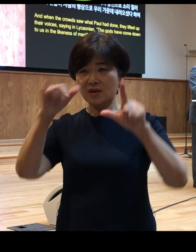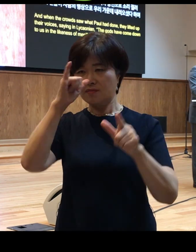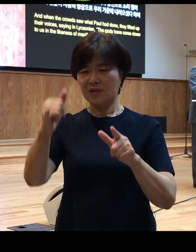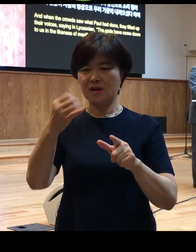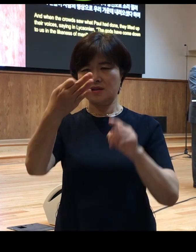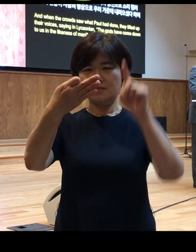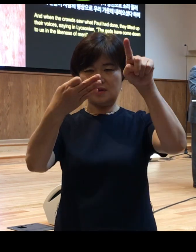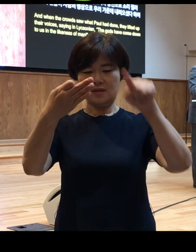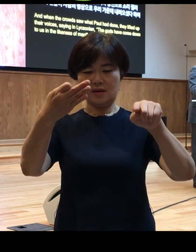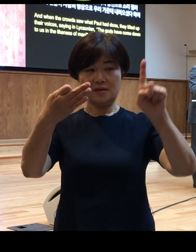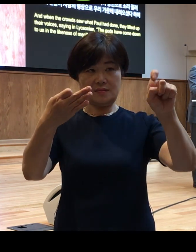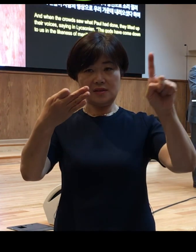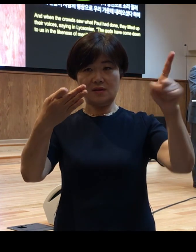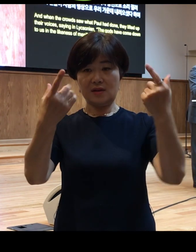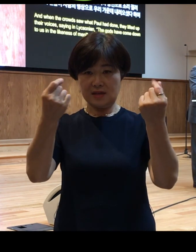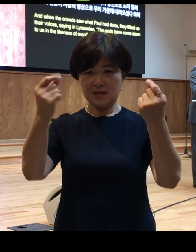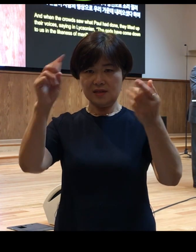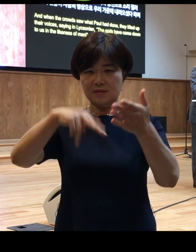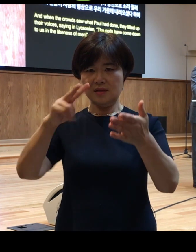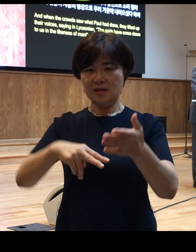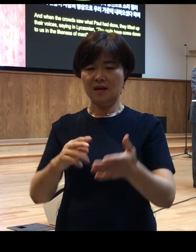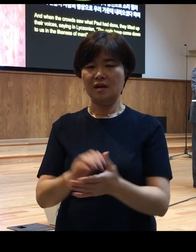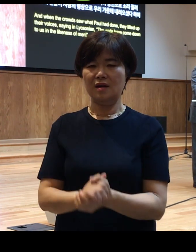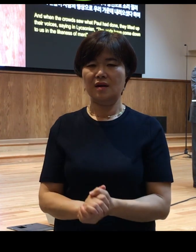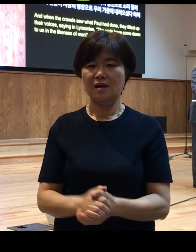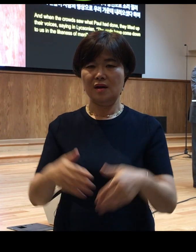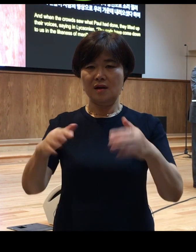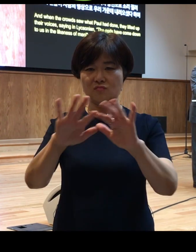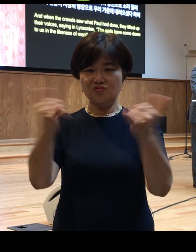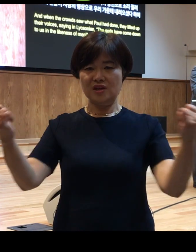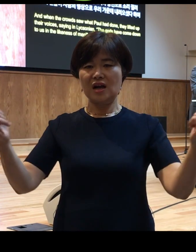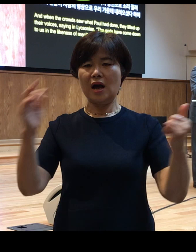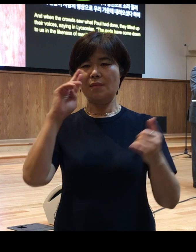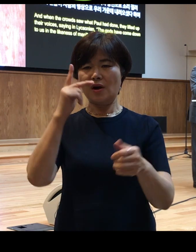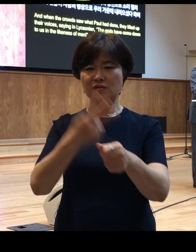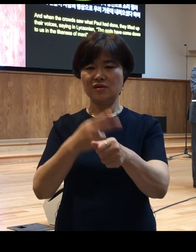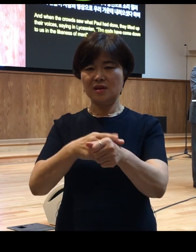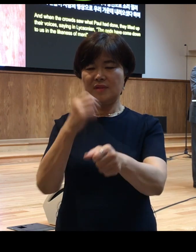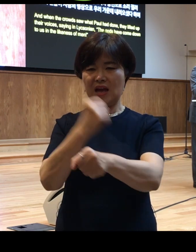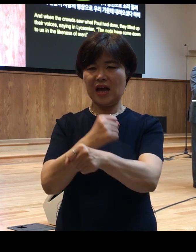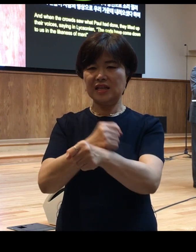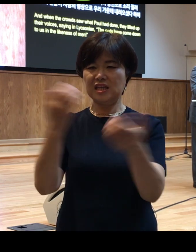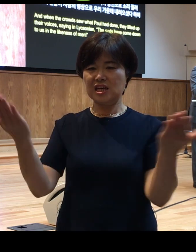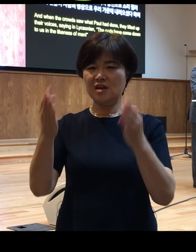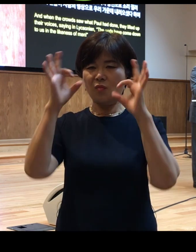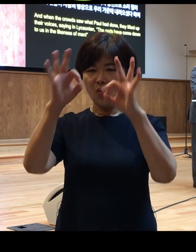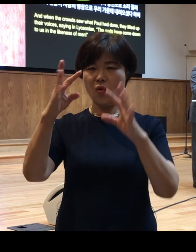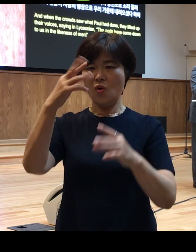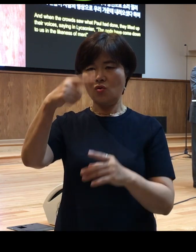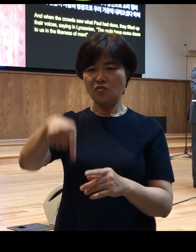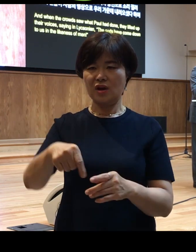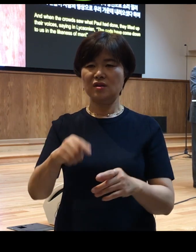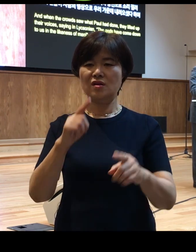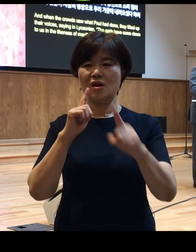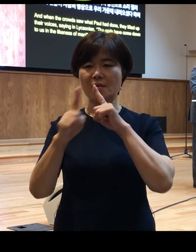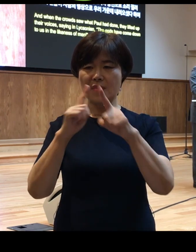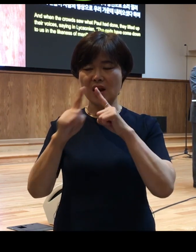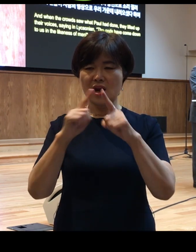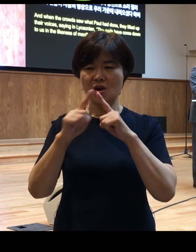같이 함께 읽겠습니다 11절 말씀 시작 우리가 바울이 한 일을 보고 루가우니아 방언으로